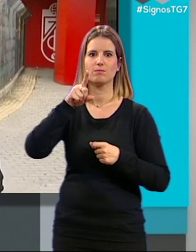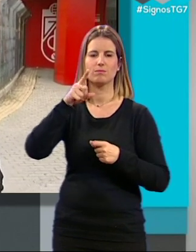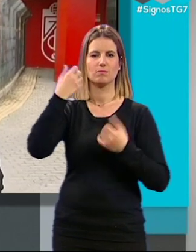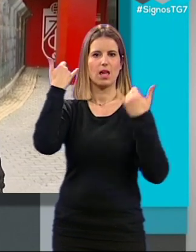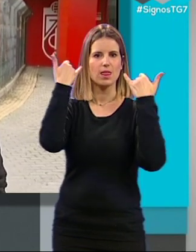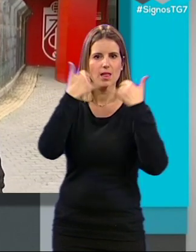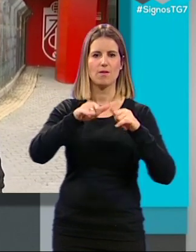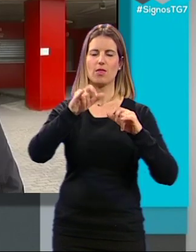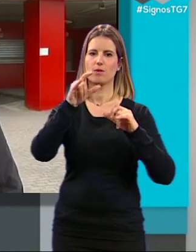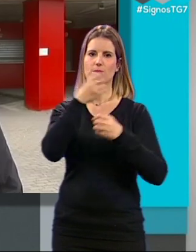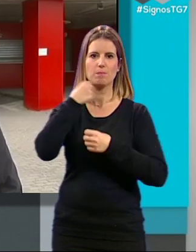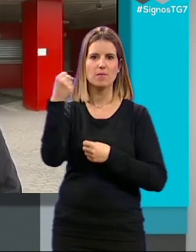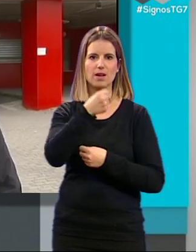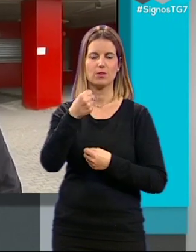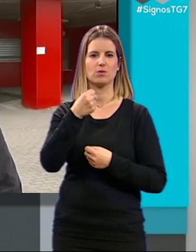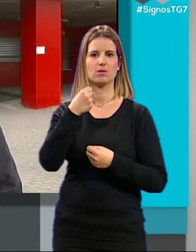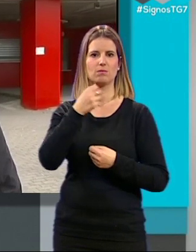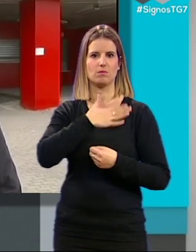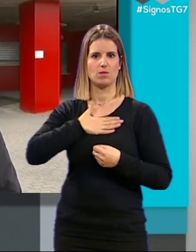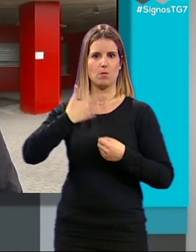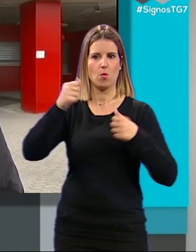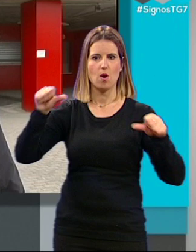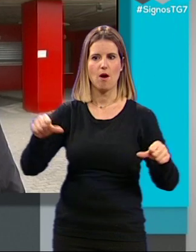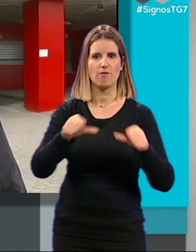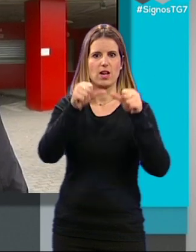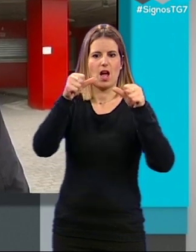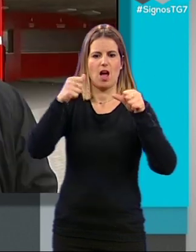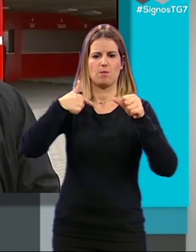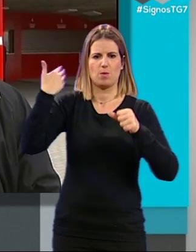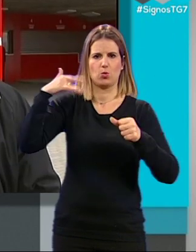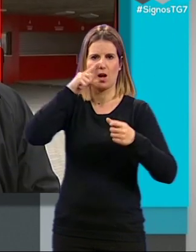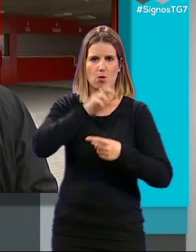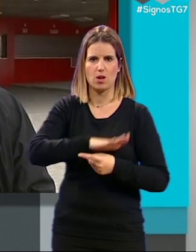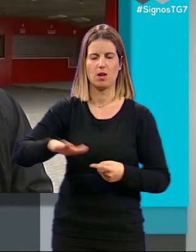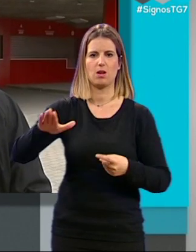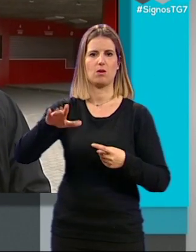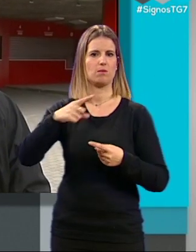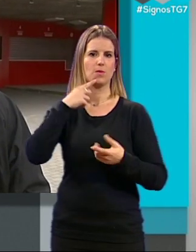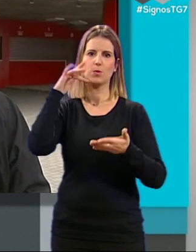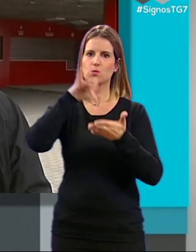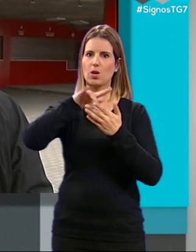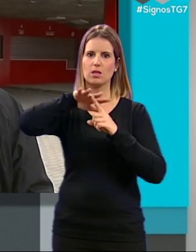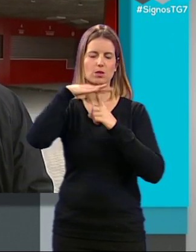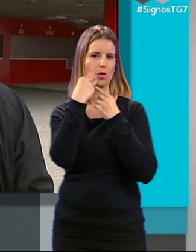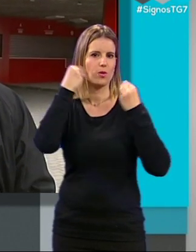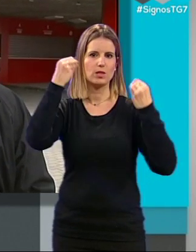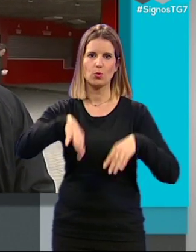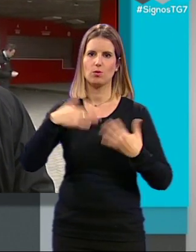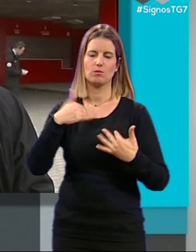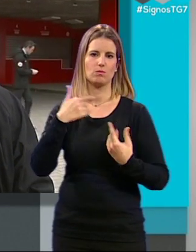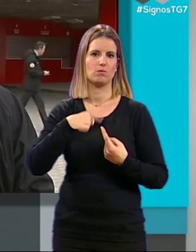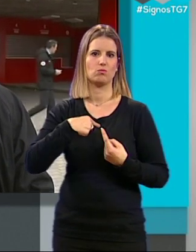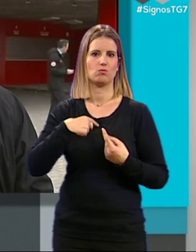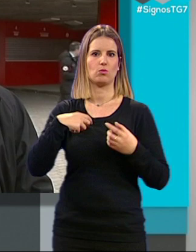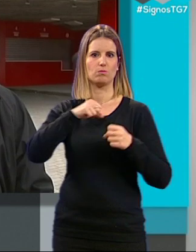celebración espectacular No se va a más que una final en que lleva desde que era y un crimen por eso Un hecho histórico Esto es una cosa muy grande Además como ser